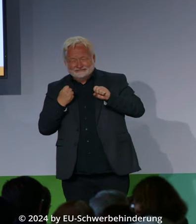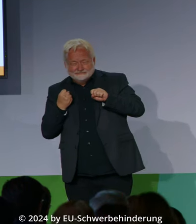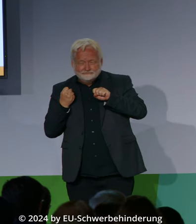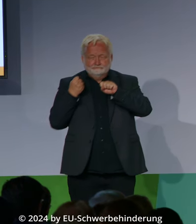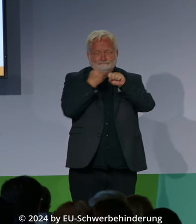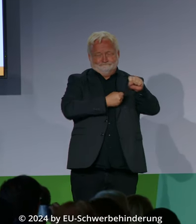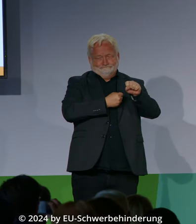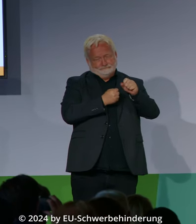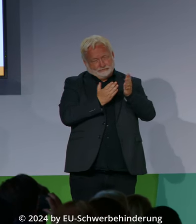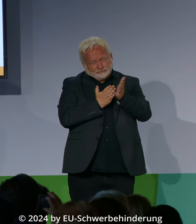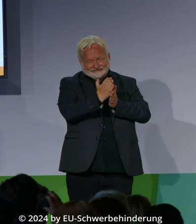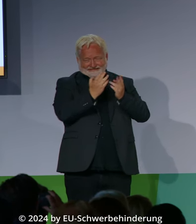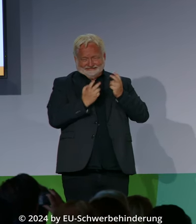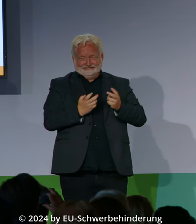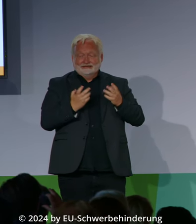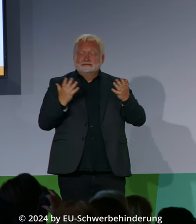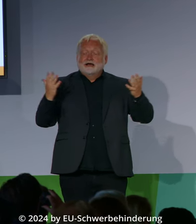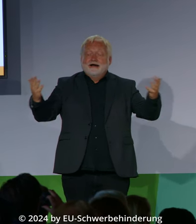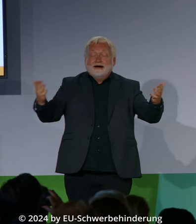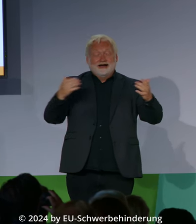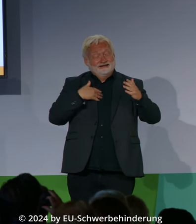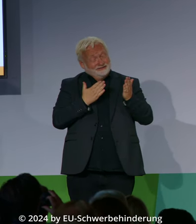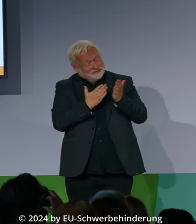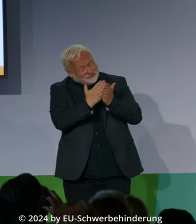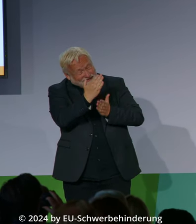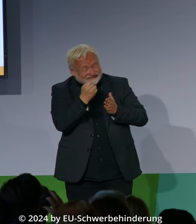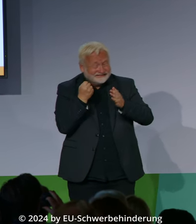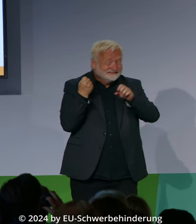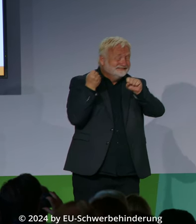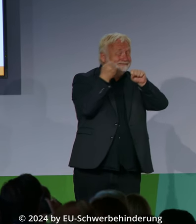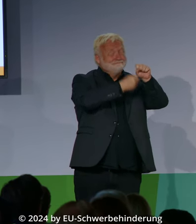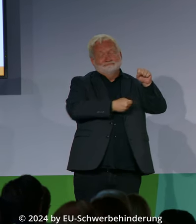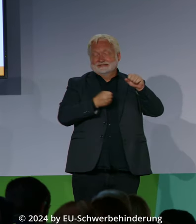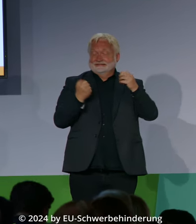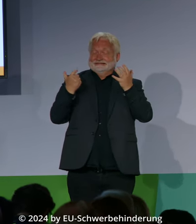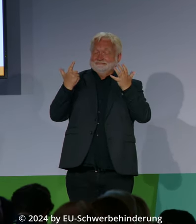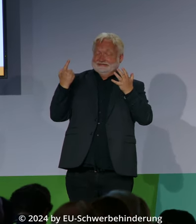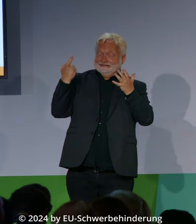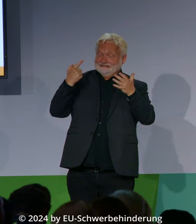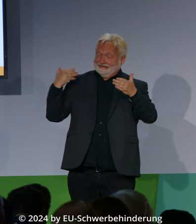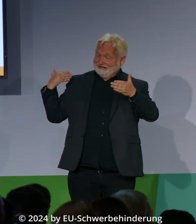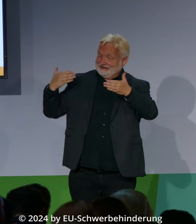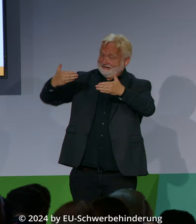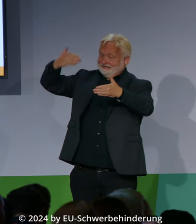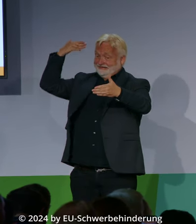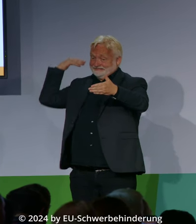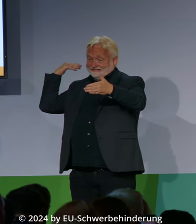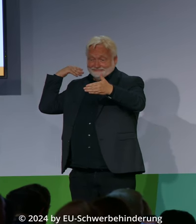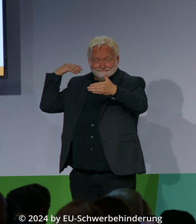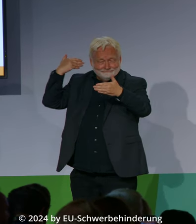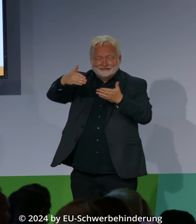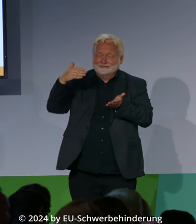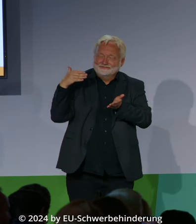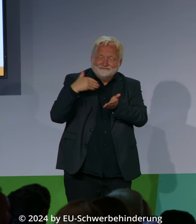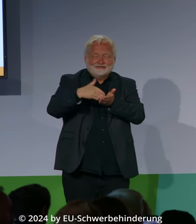Frauen und Männern, die seinen Prinzipien zur Durchsetzung verhelfen. Gegen Anfeindungen und gegen Widerstände. Gegen gesellschaftliche Vorbehalte.